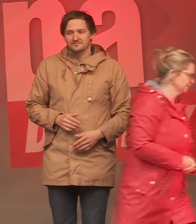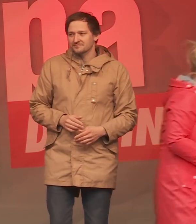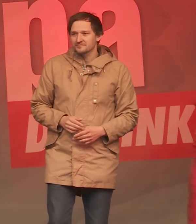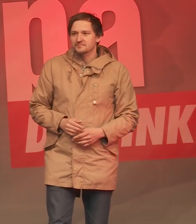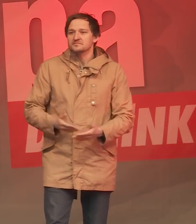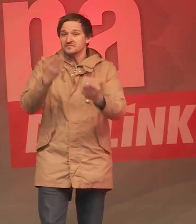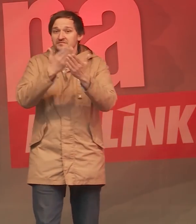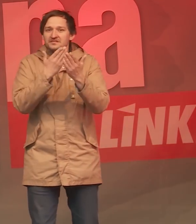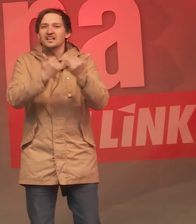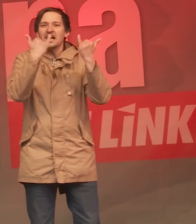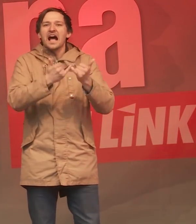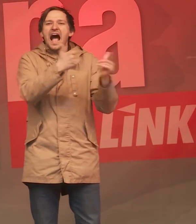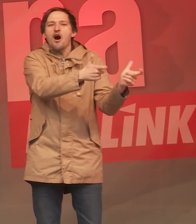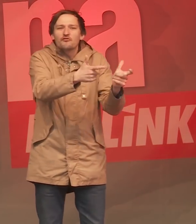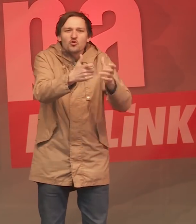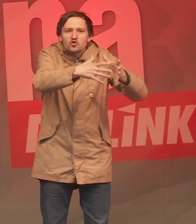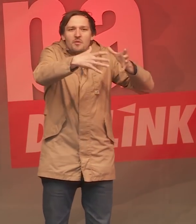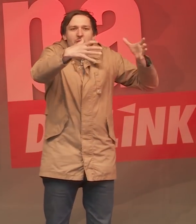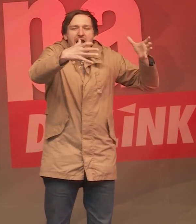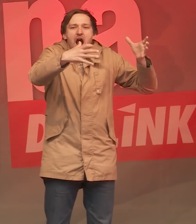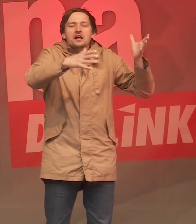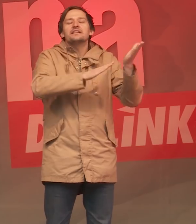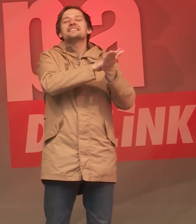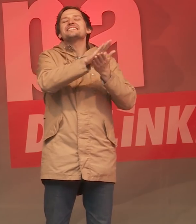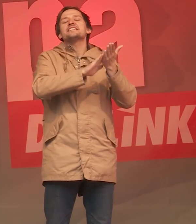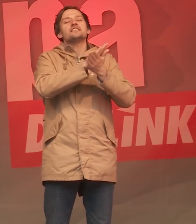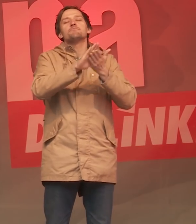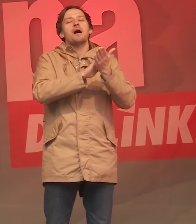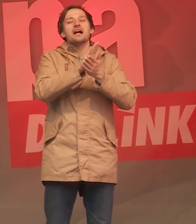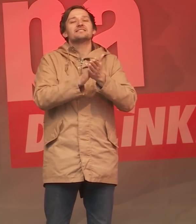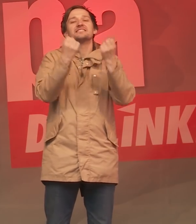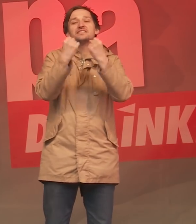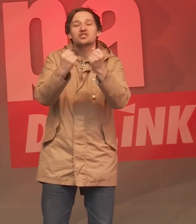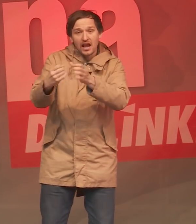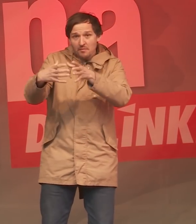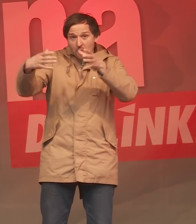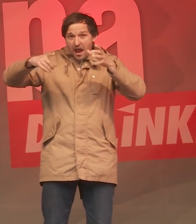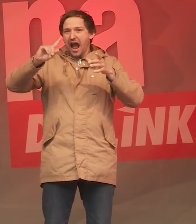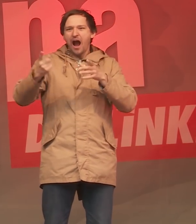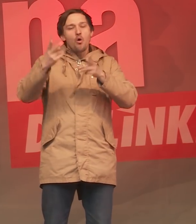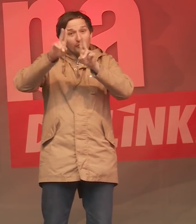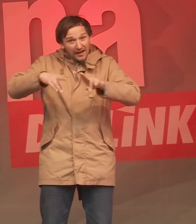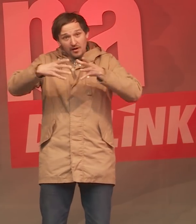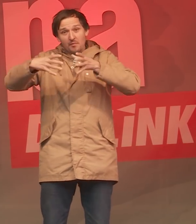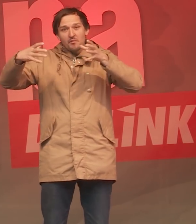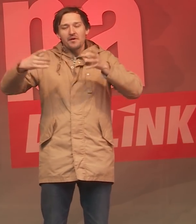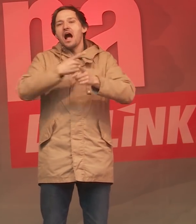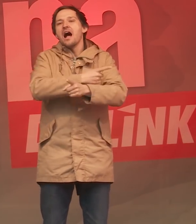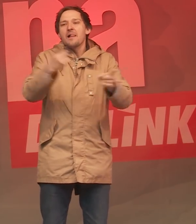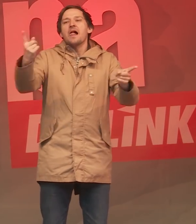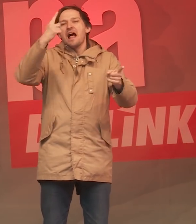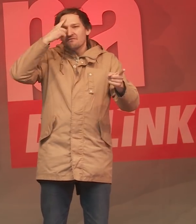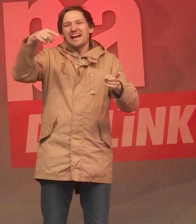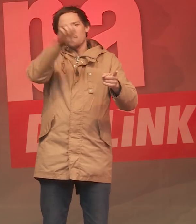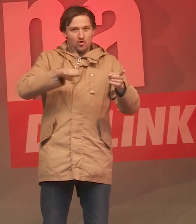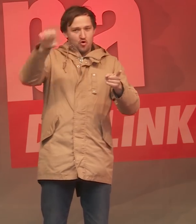Zeiten der Aufrüstung waren nie Zeiten, in denen es mehr Sicherheit und Frieden gegeben hat. Wer weiß das besser als